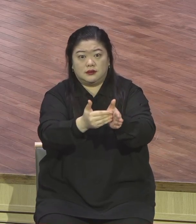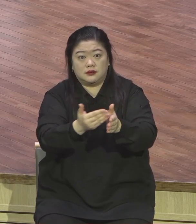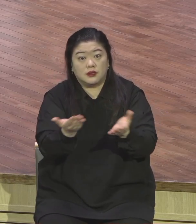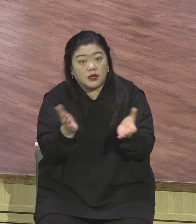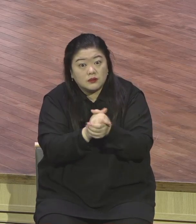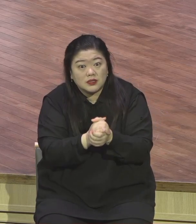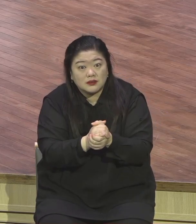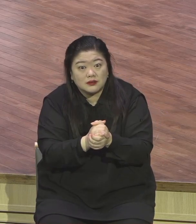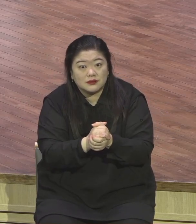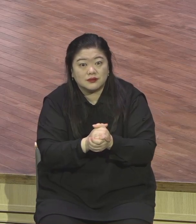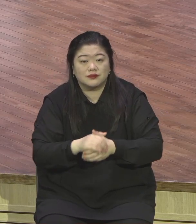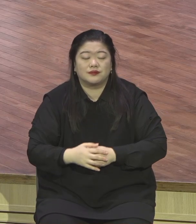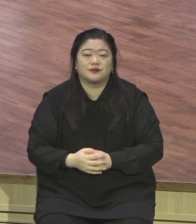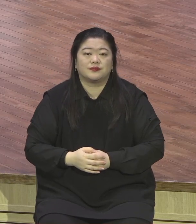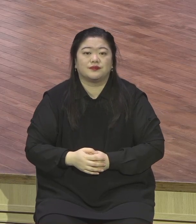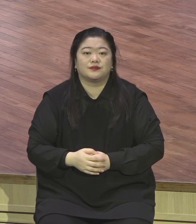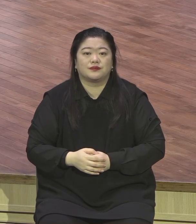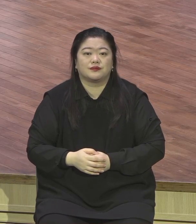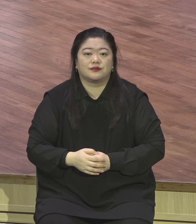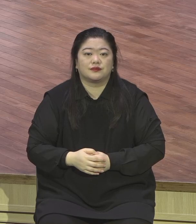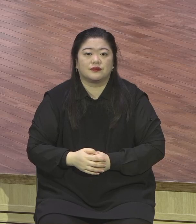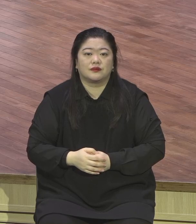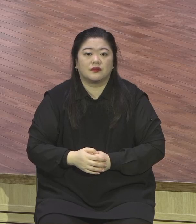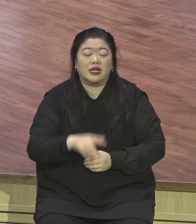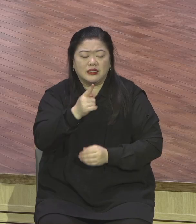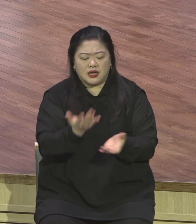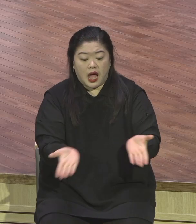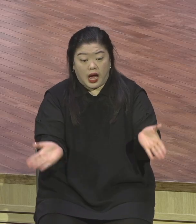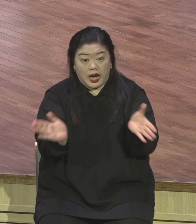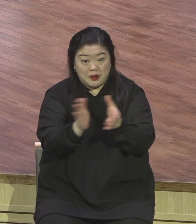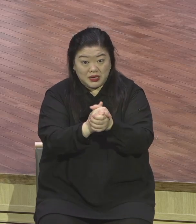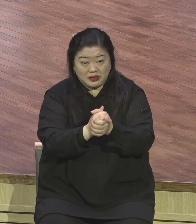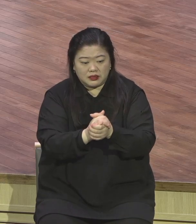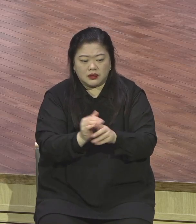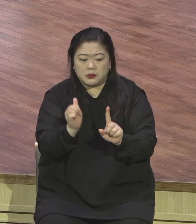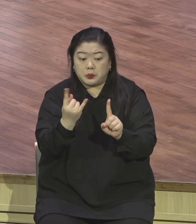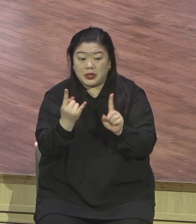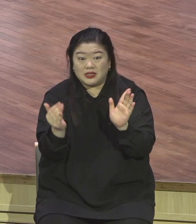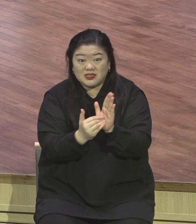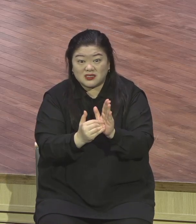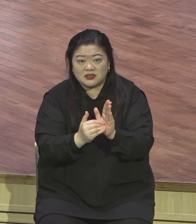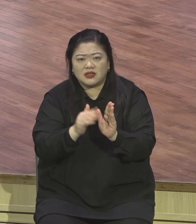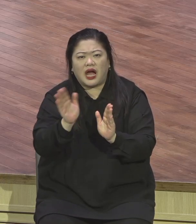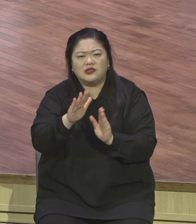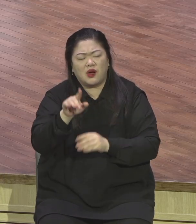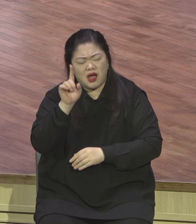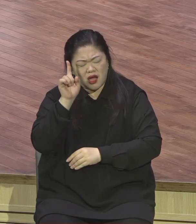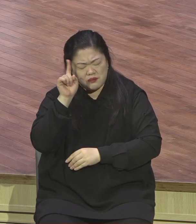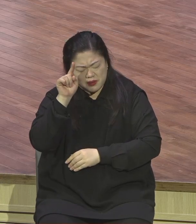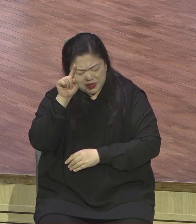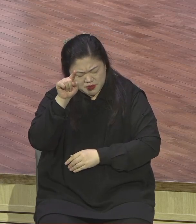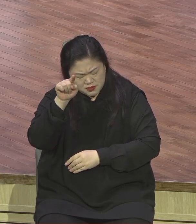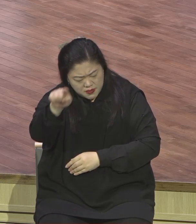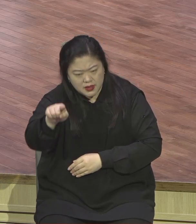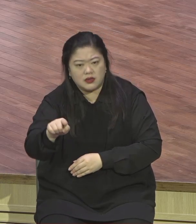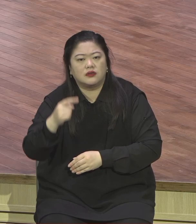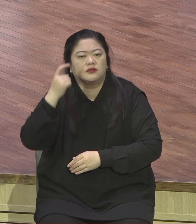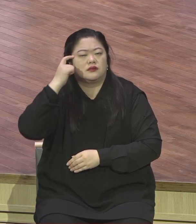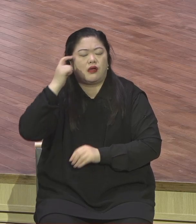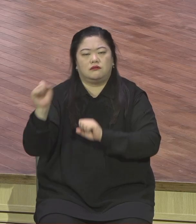사실을 살아가면서 이걸 알려줘야 한다. 완전 나 자유, 너 자유, 우리 자유 그리스도 안에